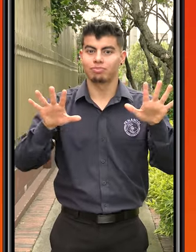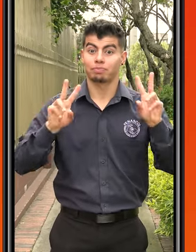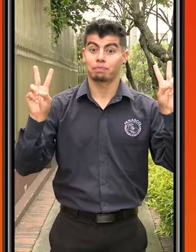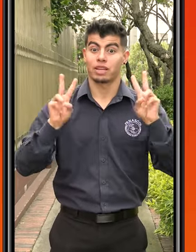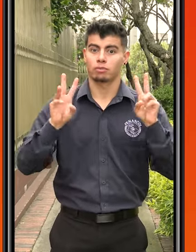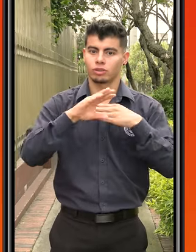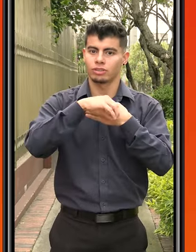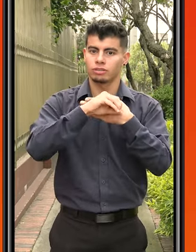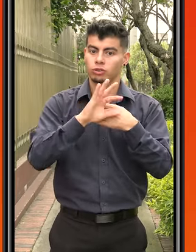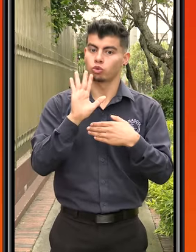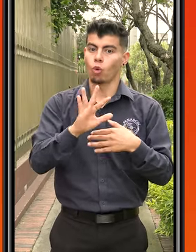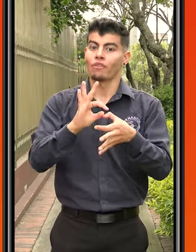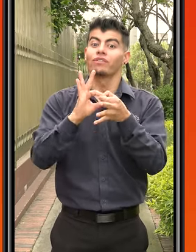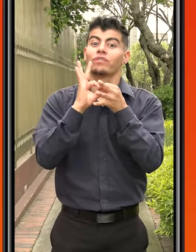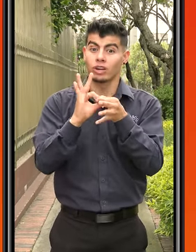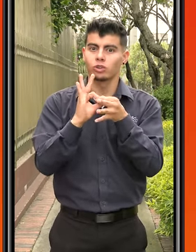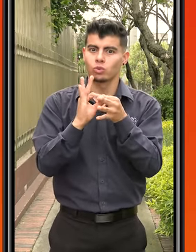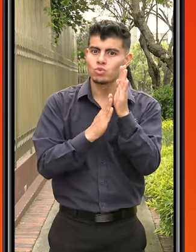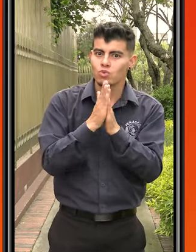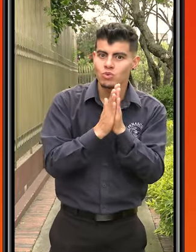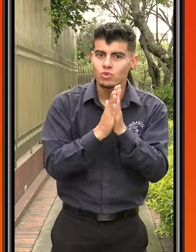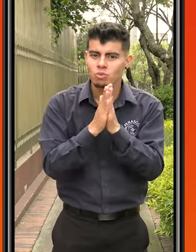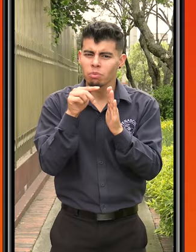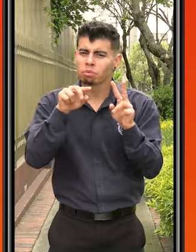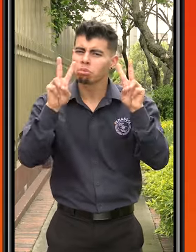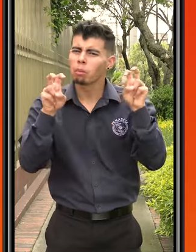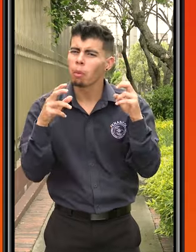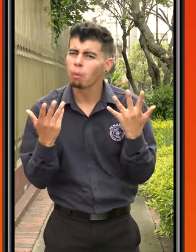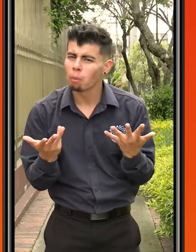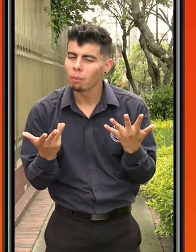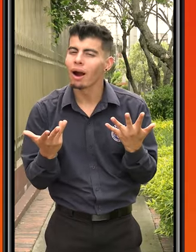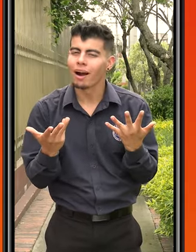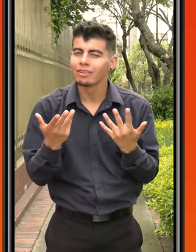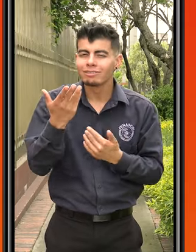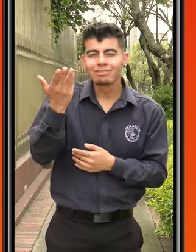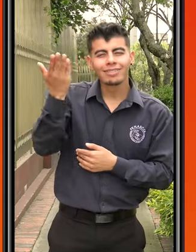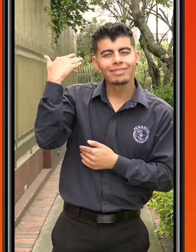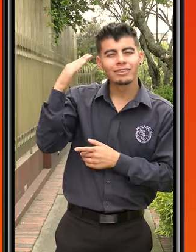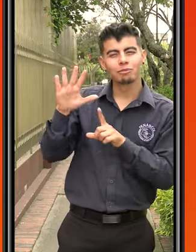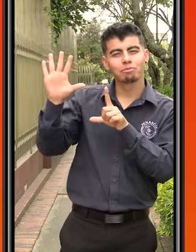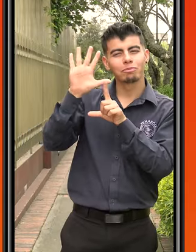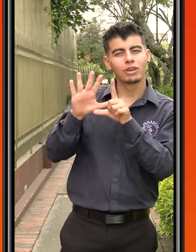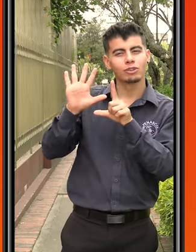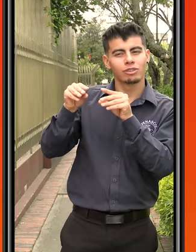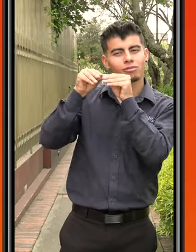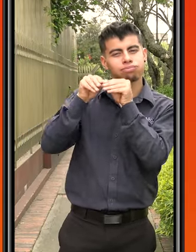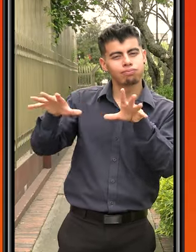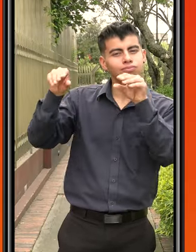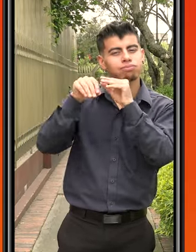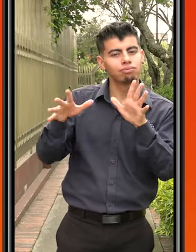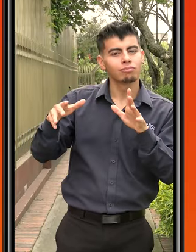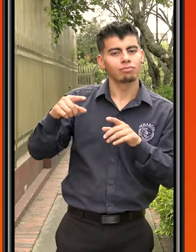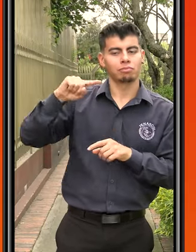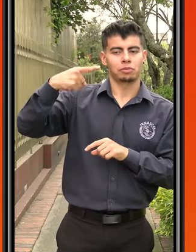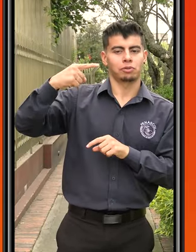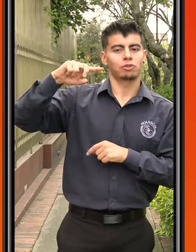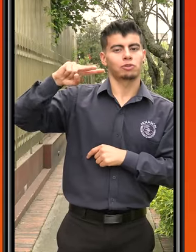vivo a través del Instagram de Fenascol. ¡Uy! ¿Y cuál será el tema de la transmisión? De acuerdo con los videos que hemos publicado anteriormente, de tres